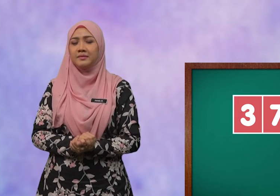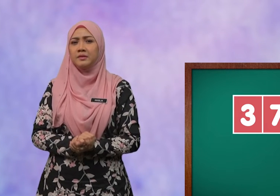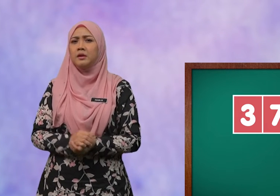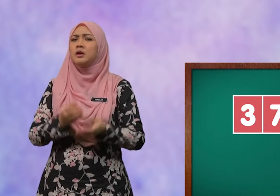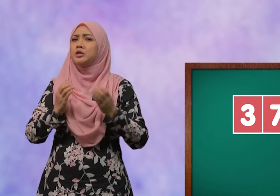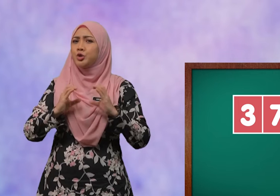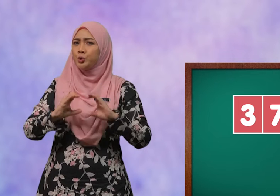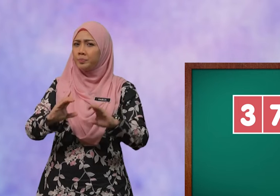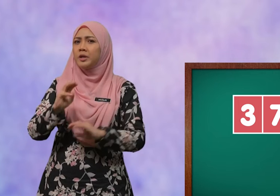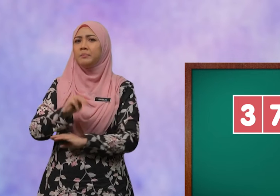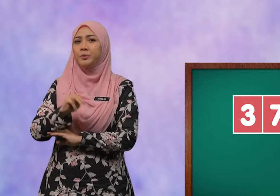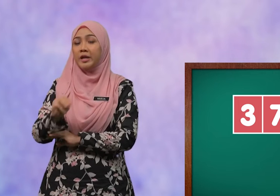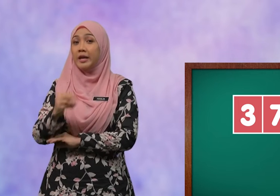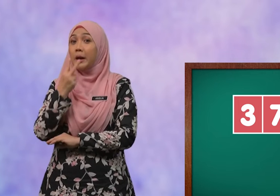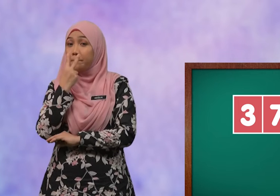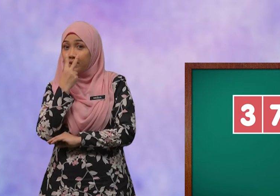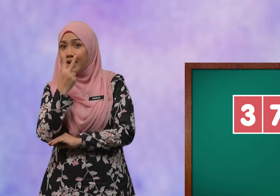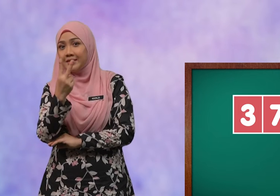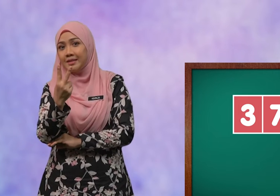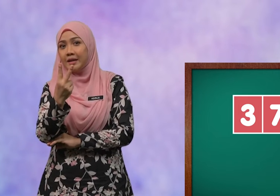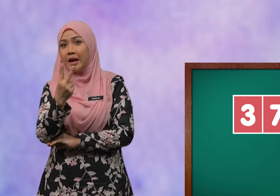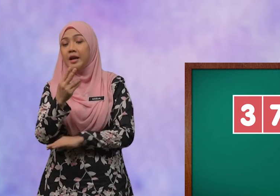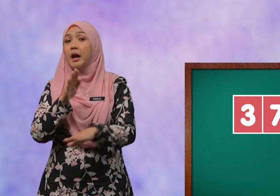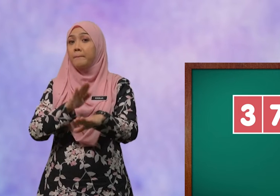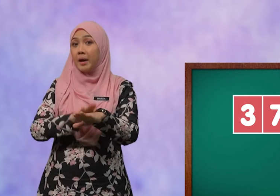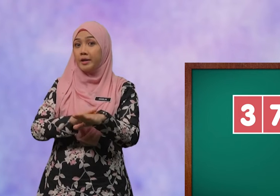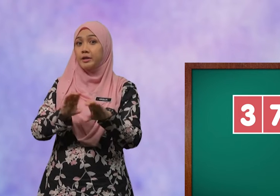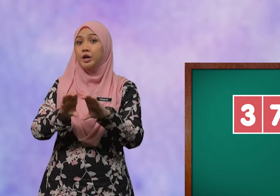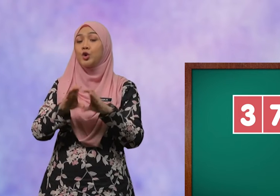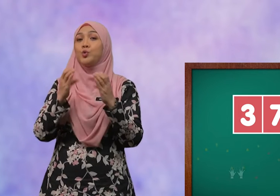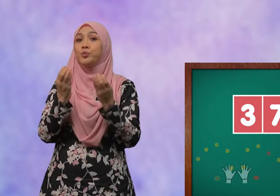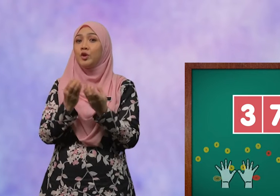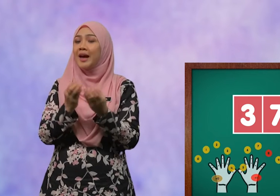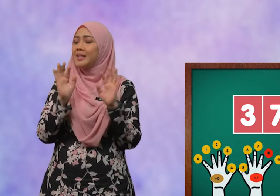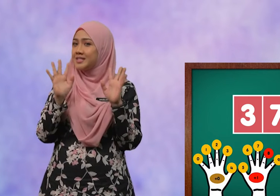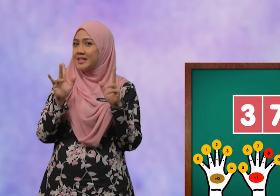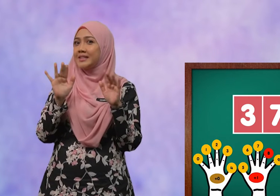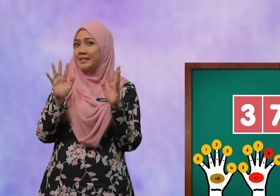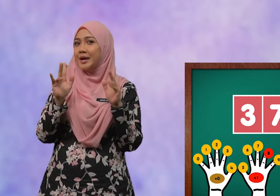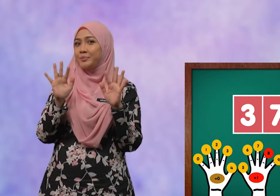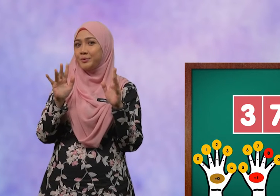Cuba, murid, perhatikan pada kumpulan jari kamu.